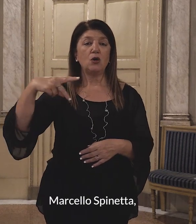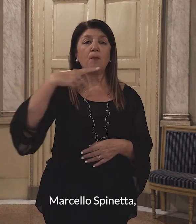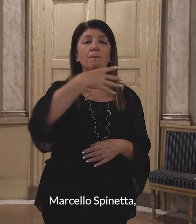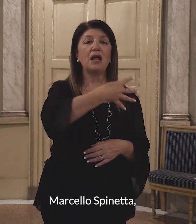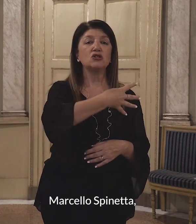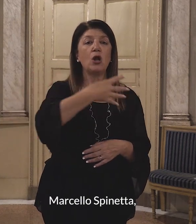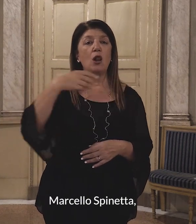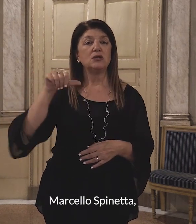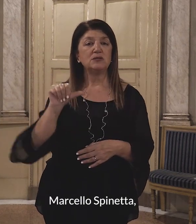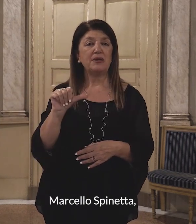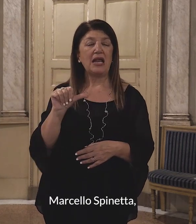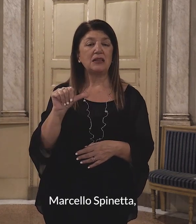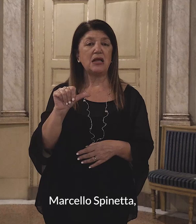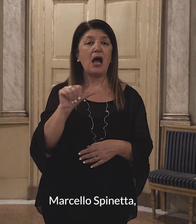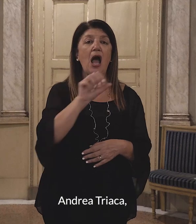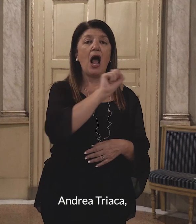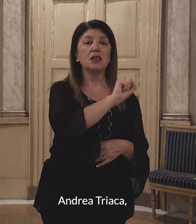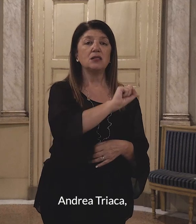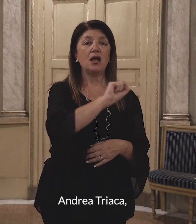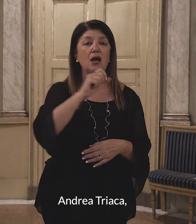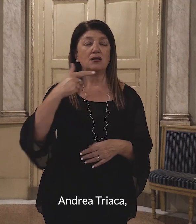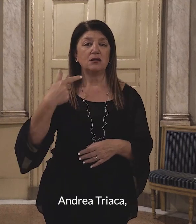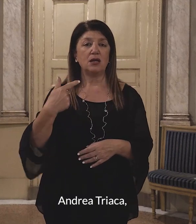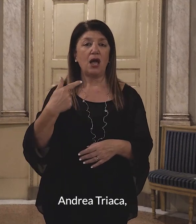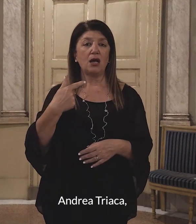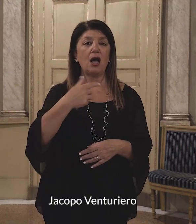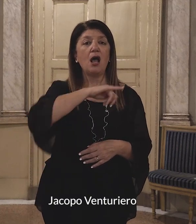Spinetta, Andrea Triaca, Jacopo Venturiero.